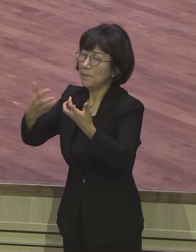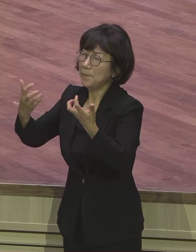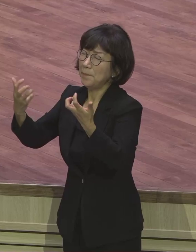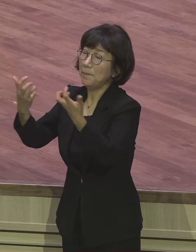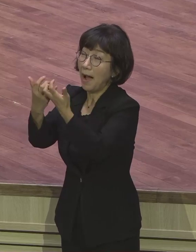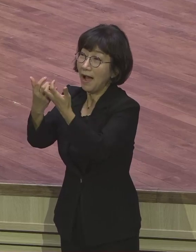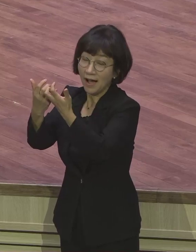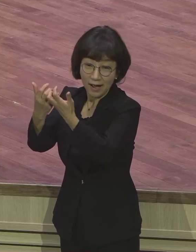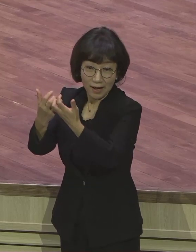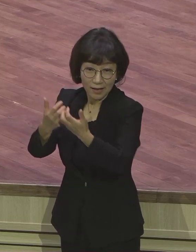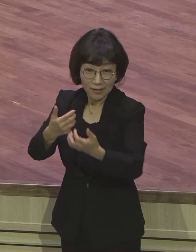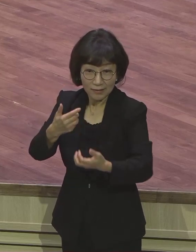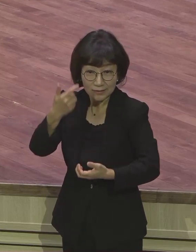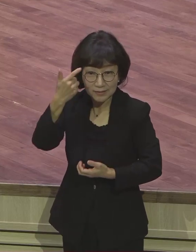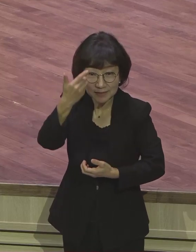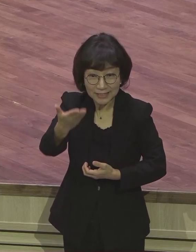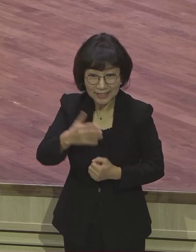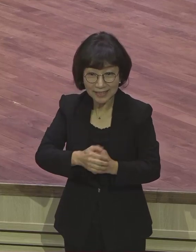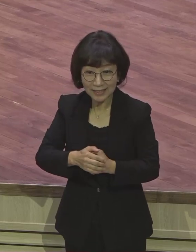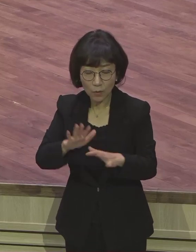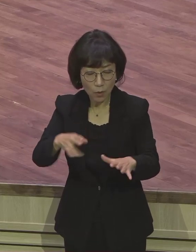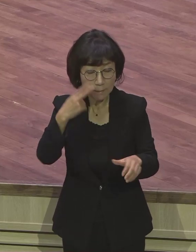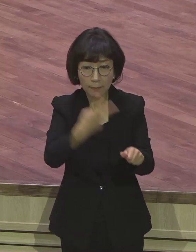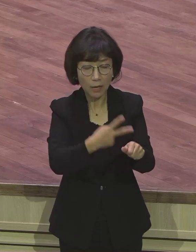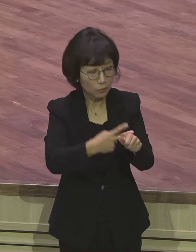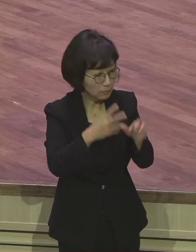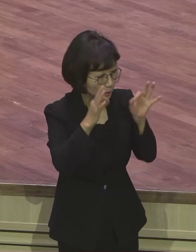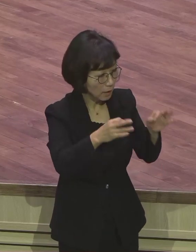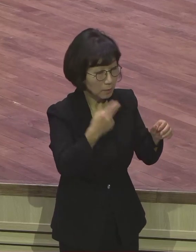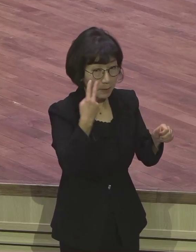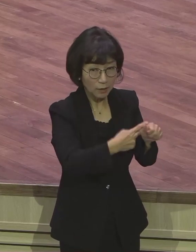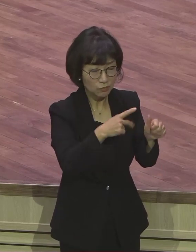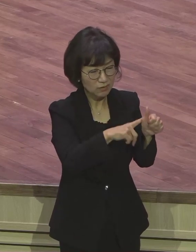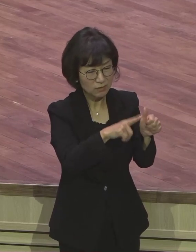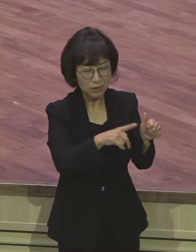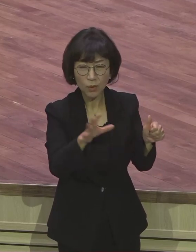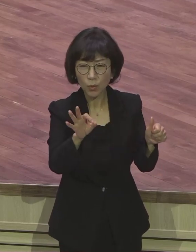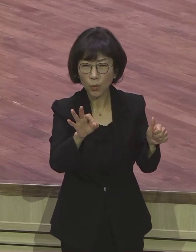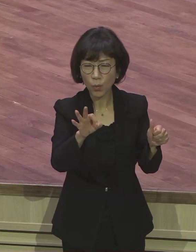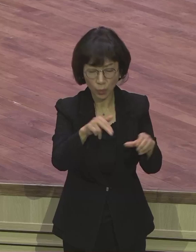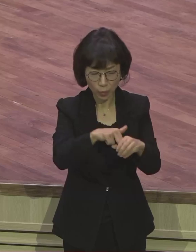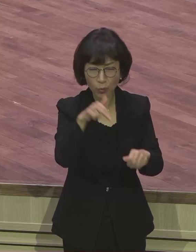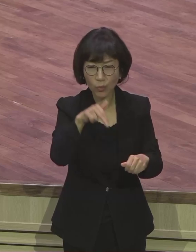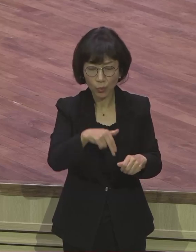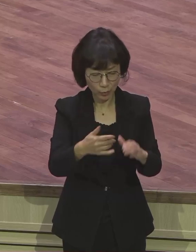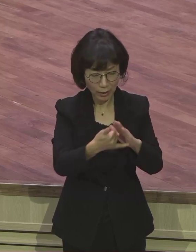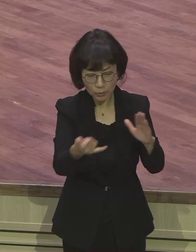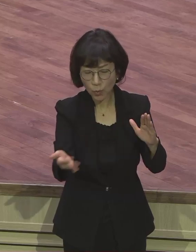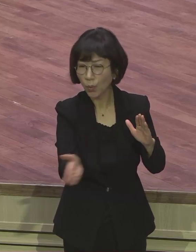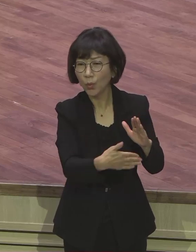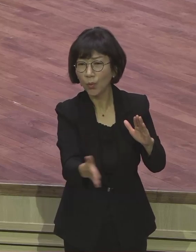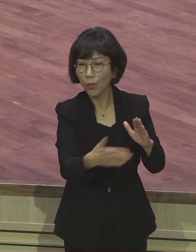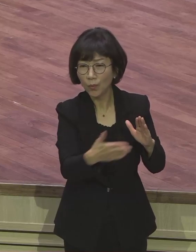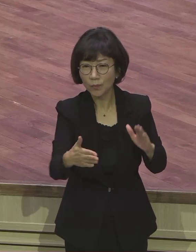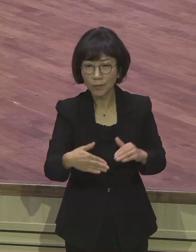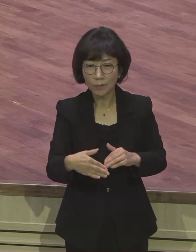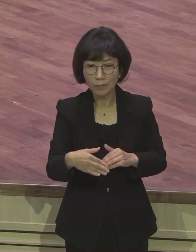게 아무것도 없어요. 가족이 있습니까? 돈이 있습니까? 백에 있습니까? 아무것도 없는 지에서요. 딱 하나입니다.